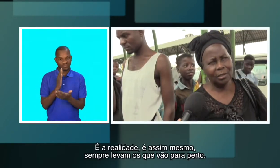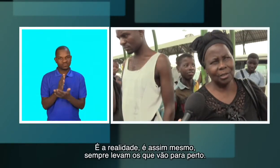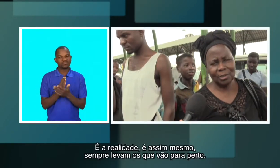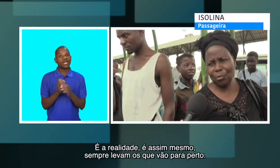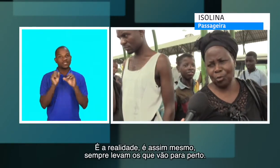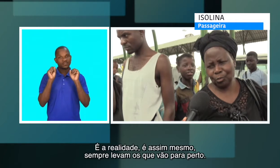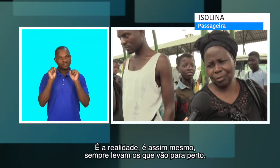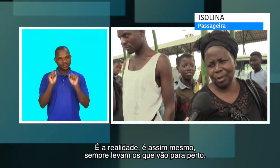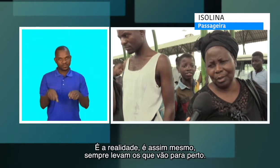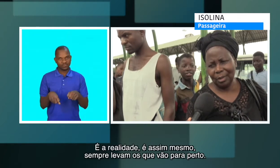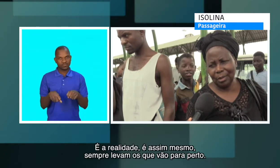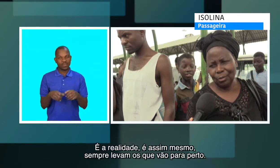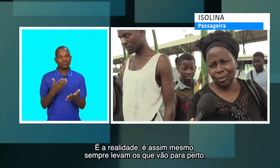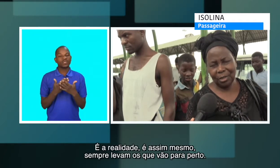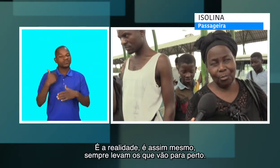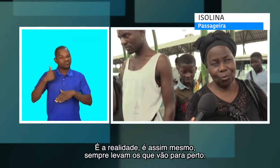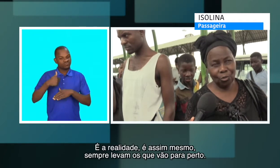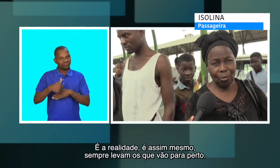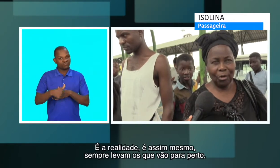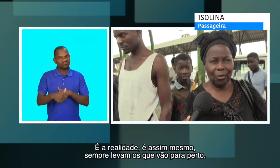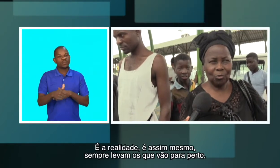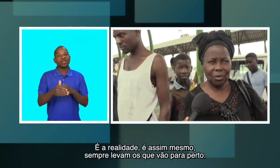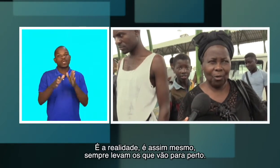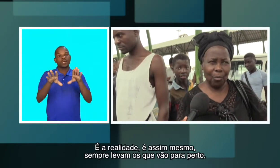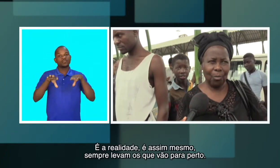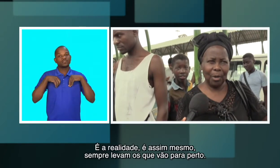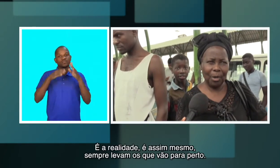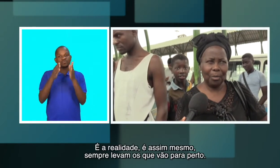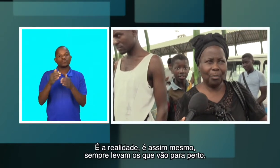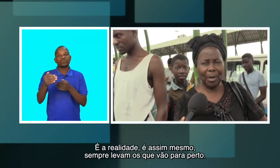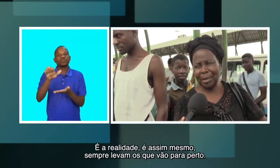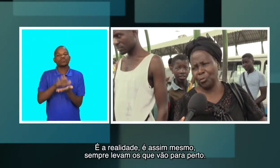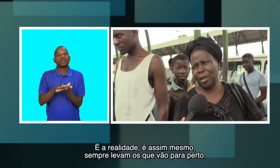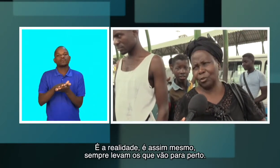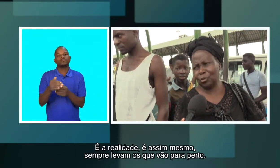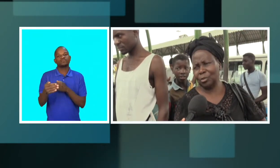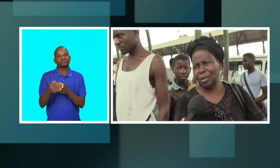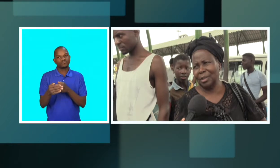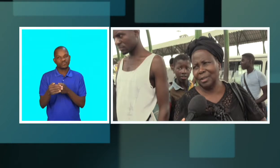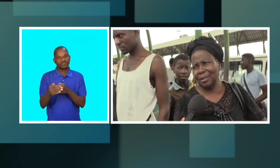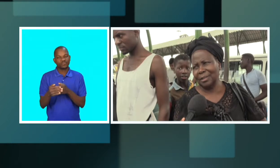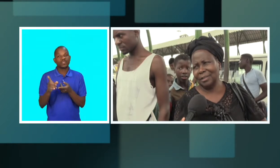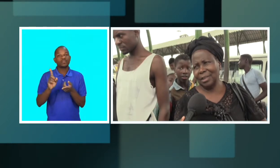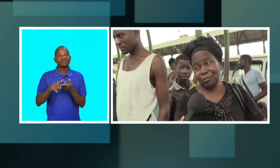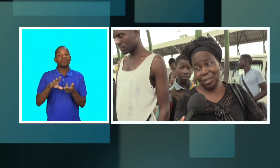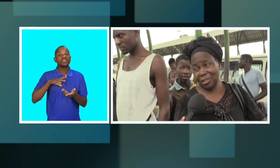é assim mesmo. Sempre costumam levar os que vão para mais perto. E às vezes